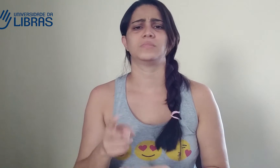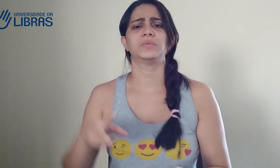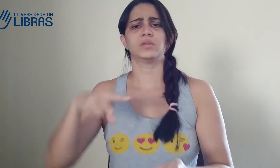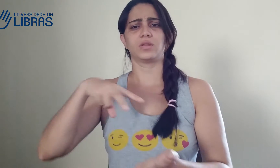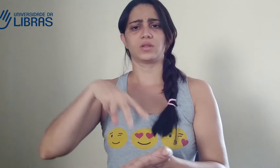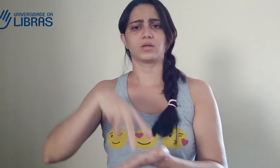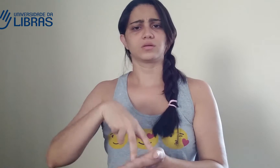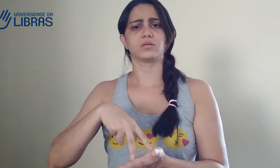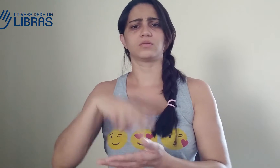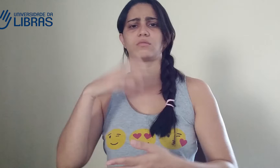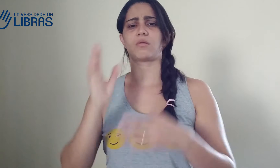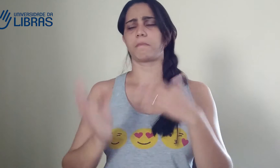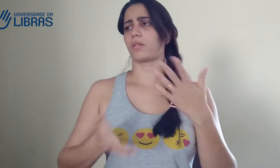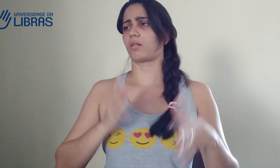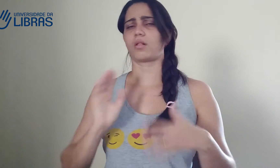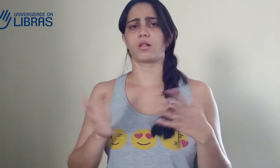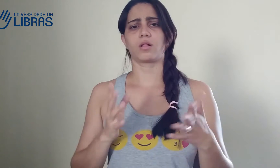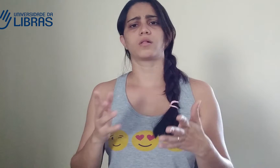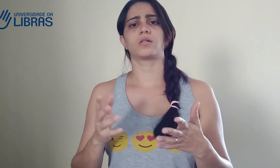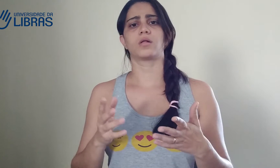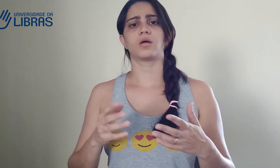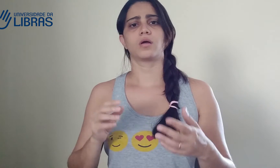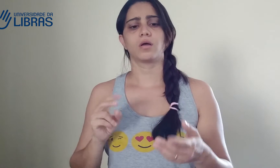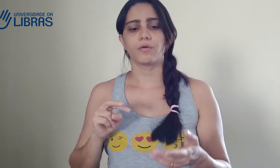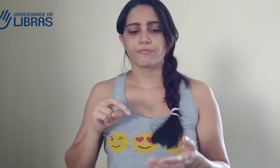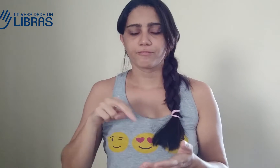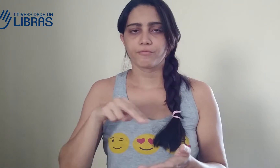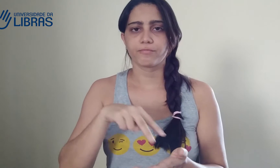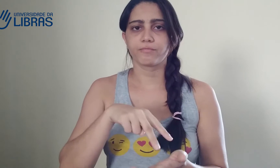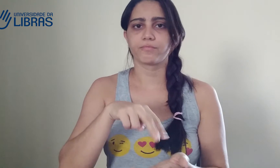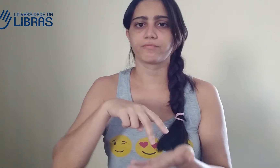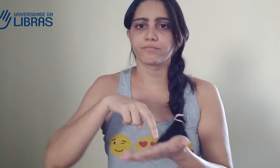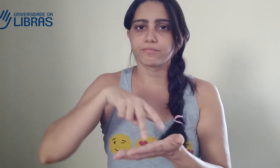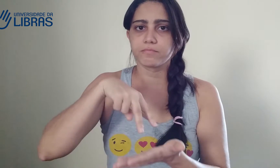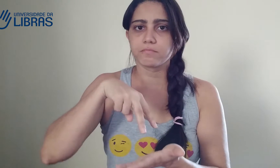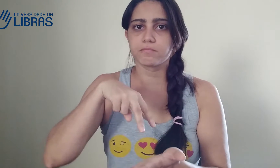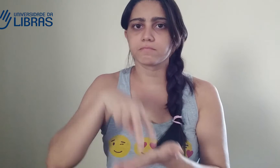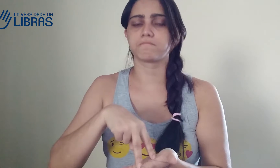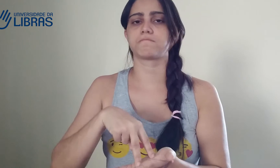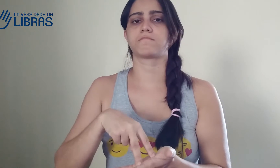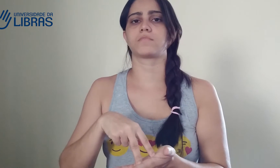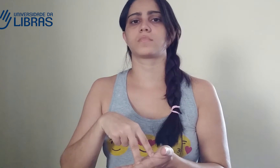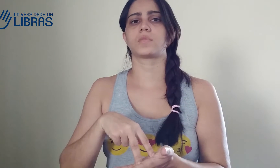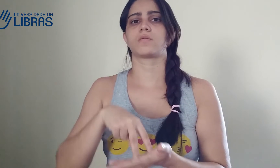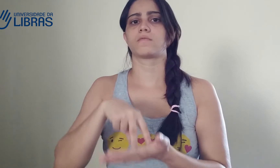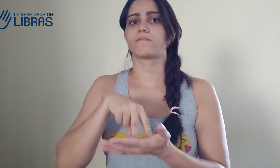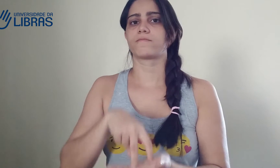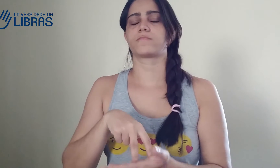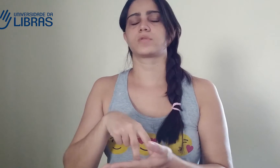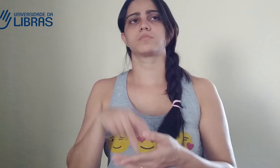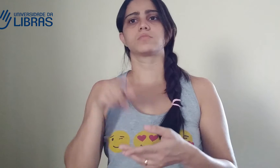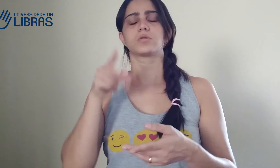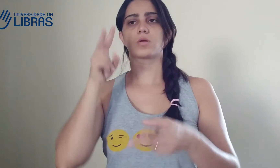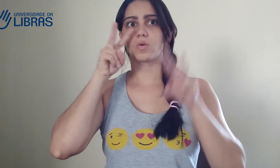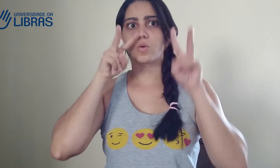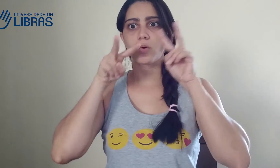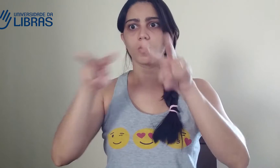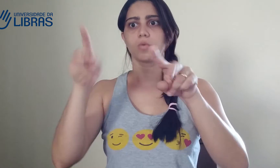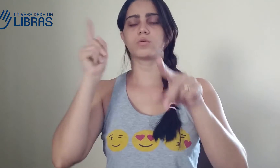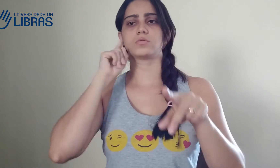difícil. Então, assim, é muito importante você estar sempre estudando, sempre procurando. Se você está ali interpretando, você vai e